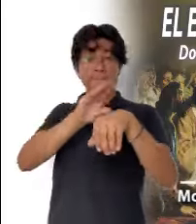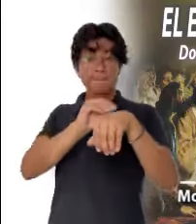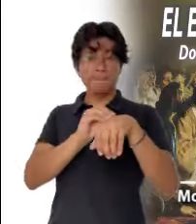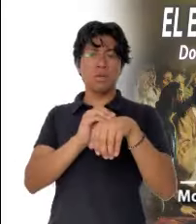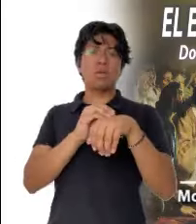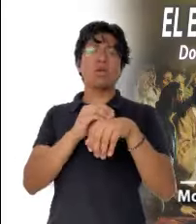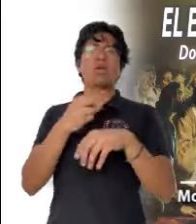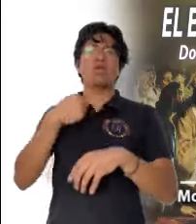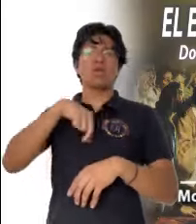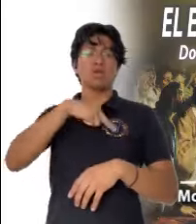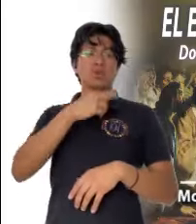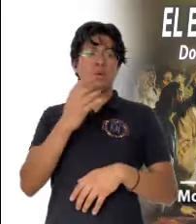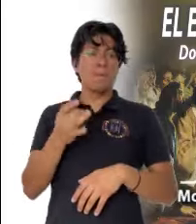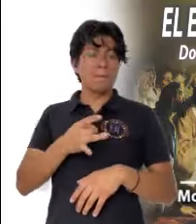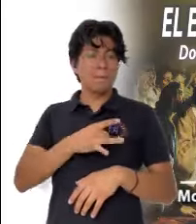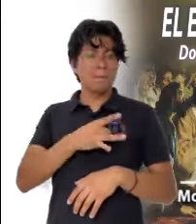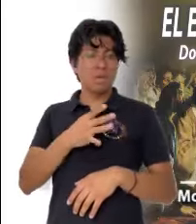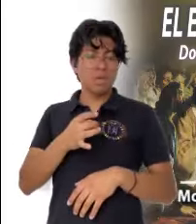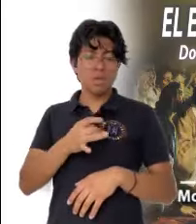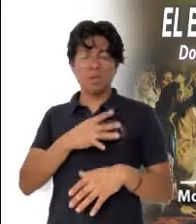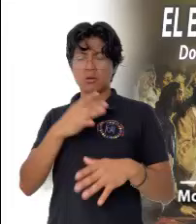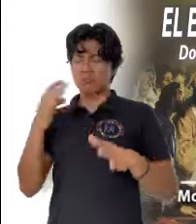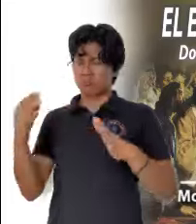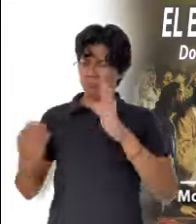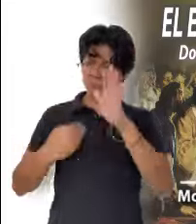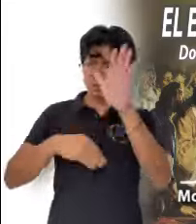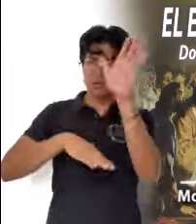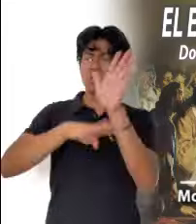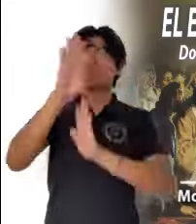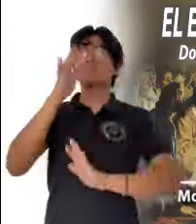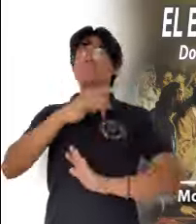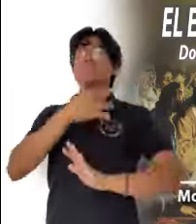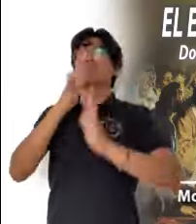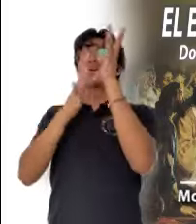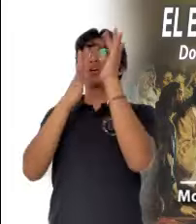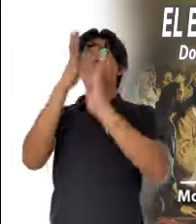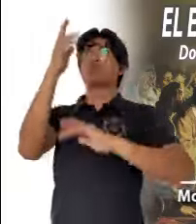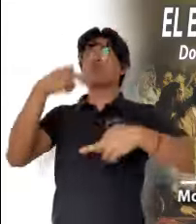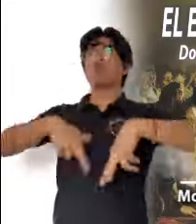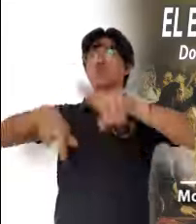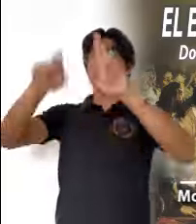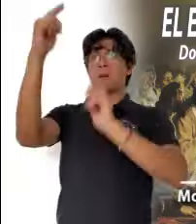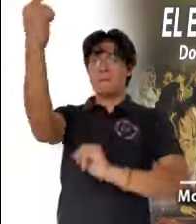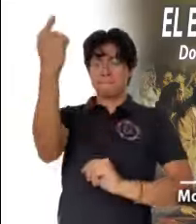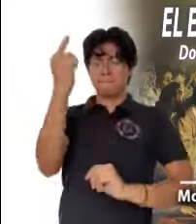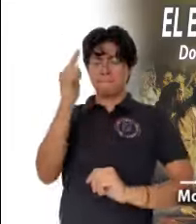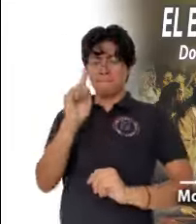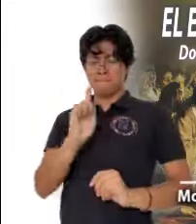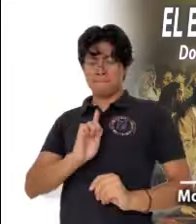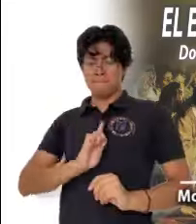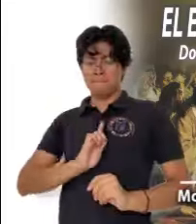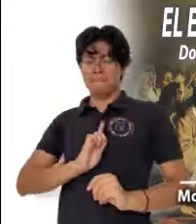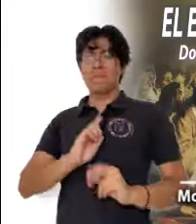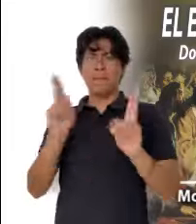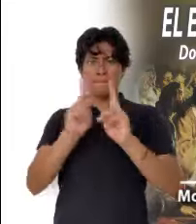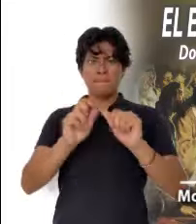concédenos que superando nuestros miedos, sintiendo la presencia de Cristo resucitado,